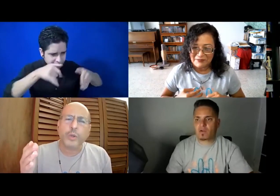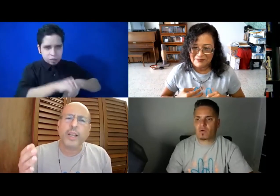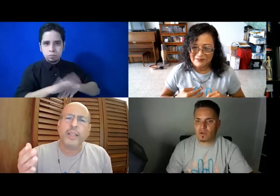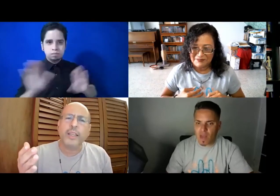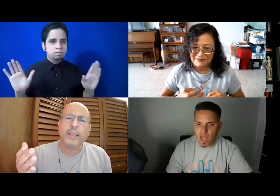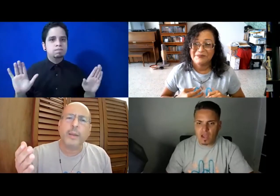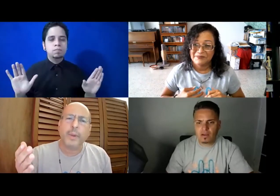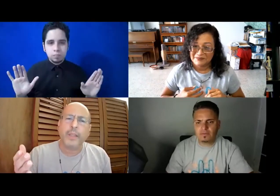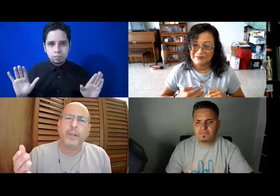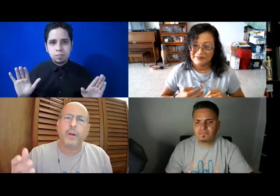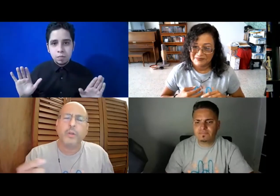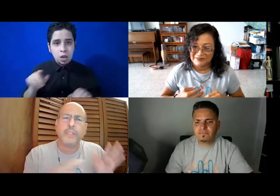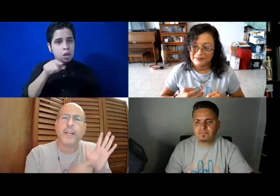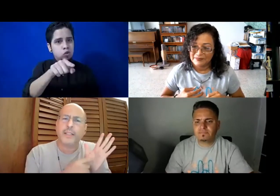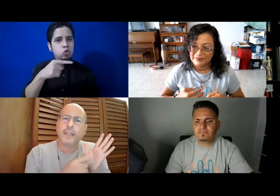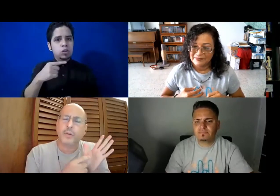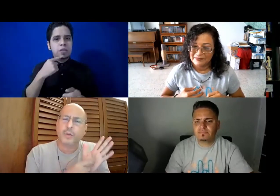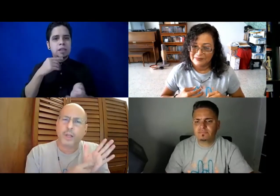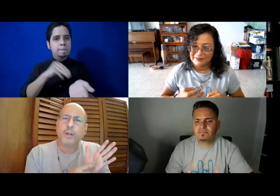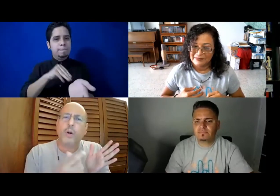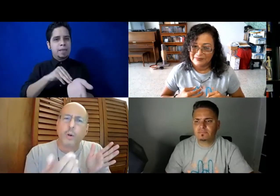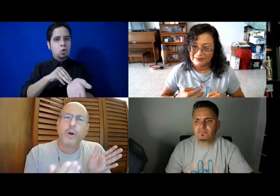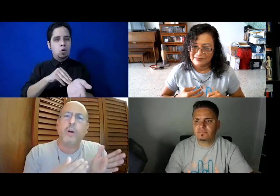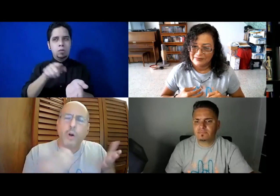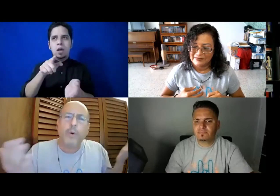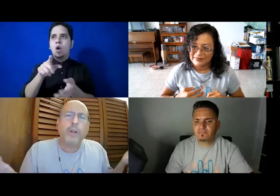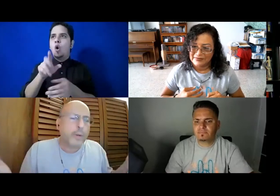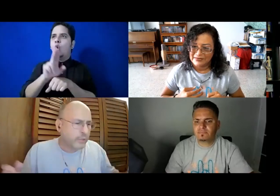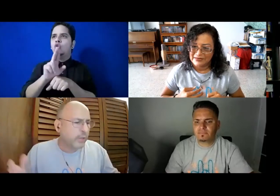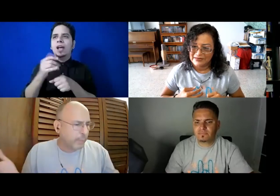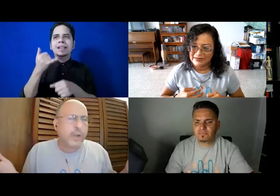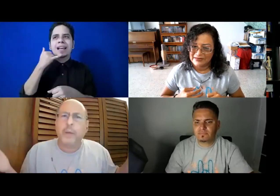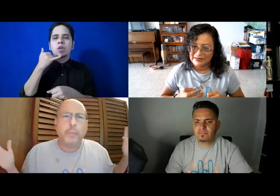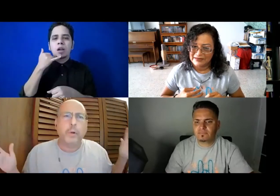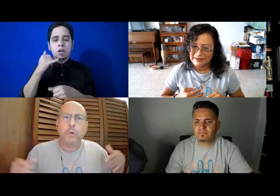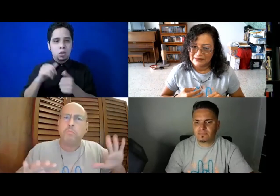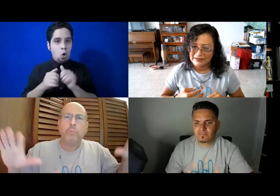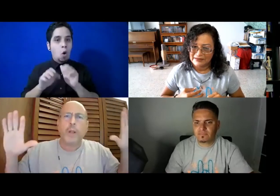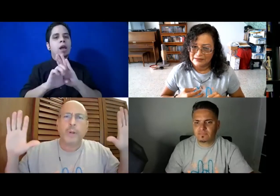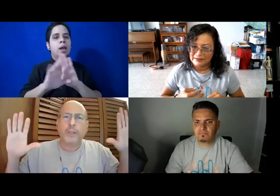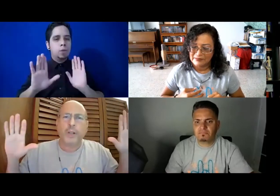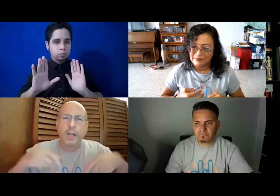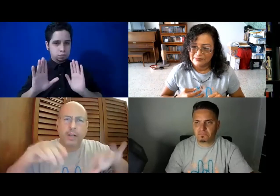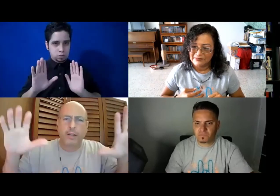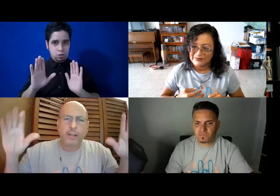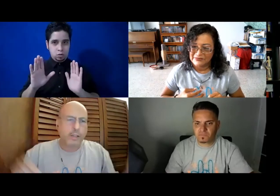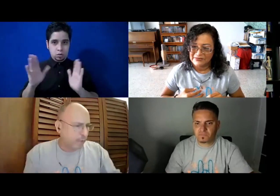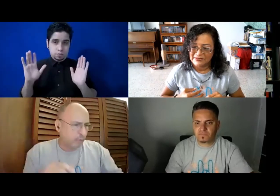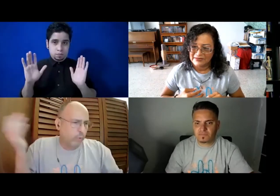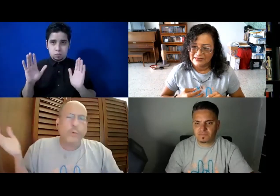qué le dijiste al médico que usara el celular? ¿Cómo una persona, por ejemplo, una persona que todo el